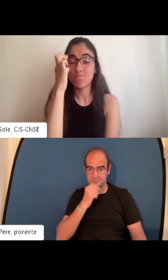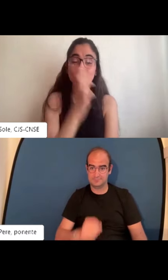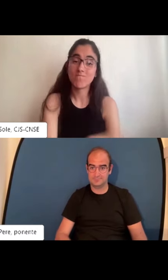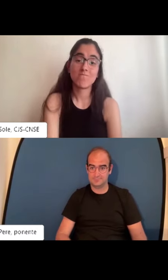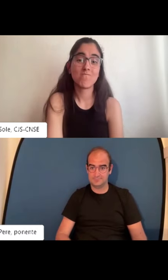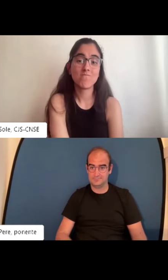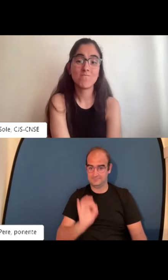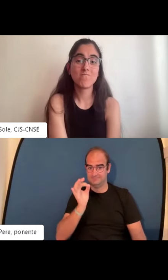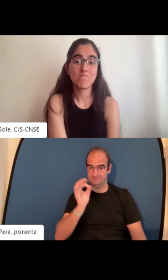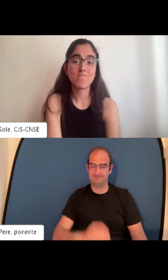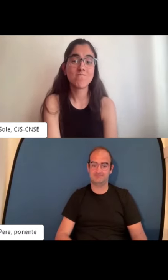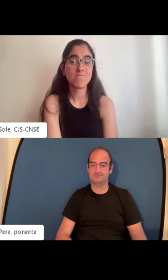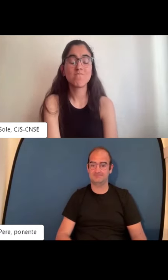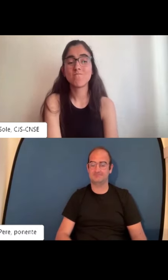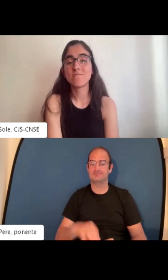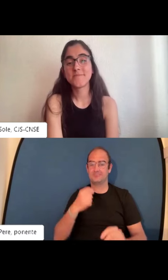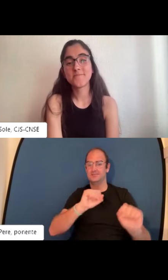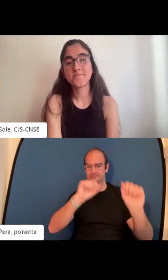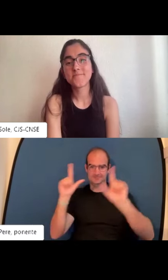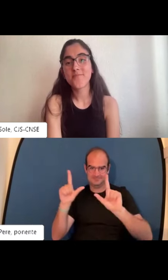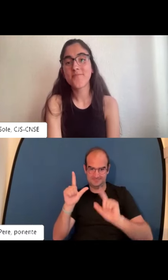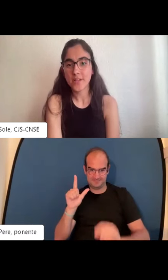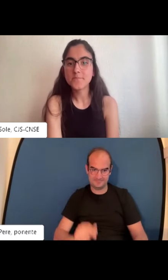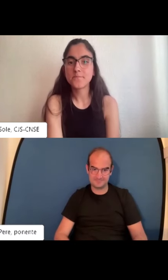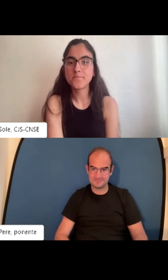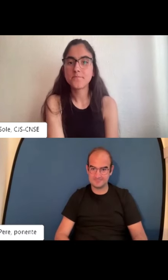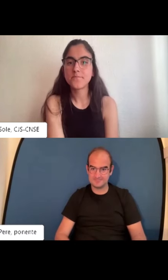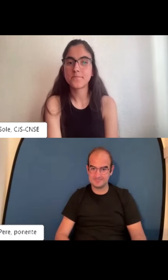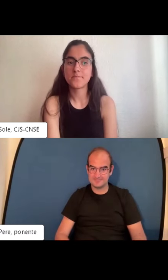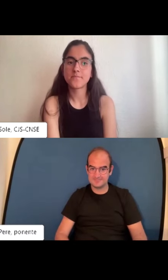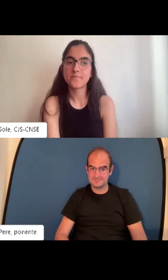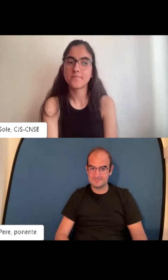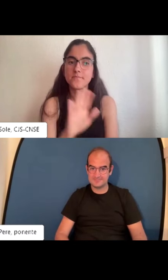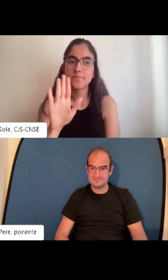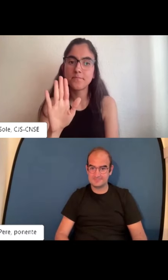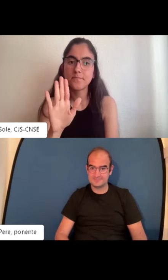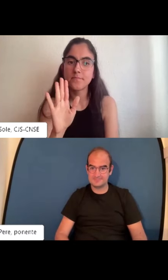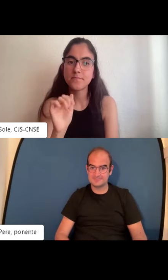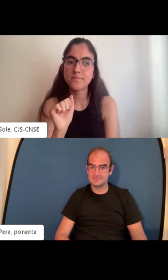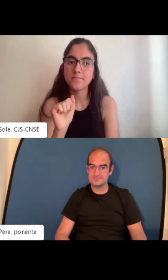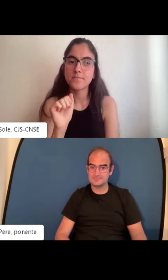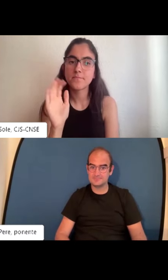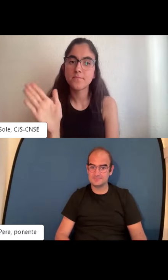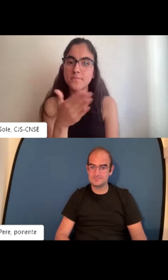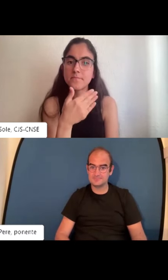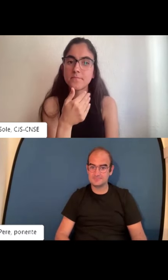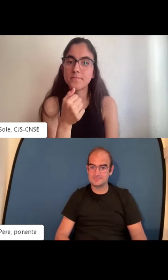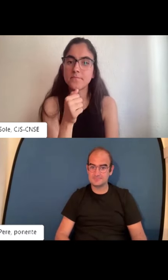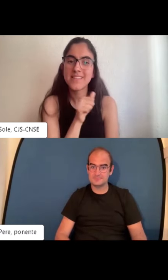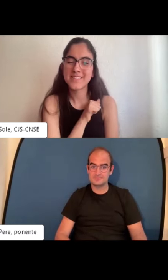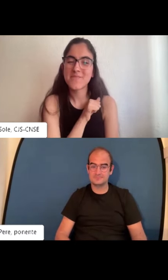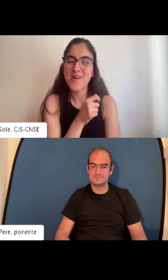nos encontraremos con mayores barreras a la hora de la búsqueda de empleo. Efectivamente. ¿Podemos pasar a la siguiente